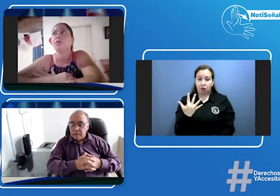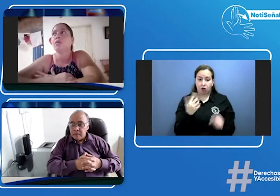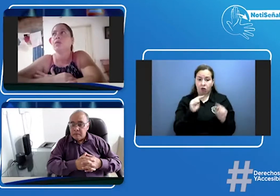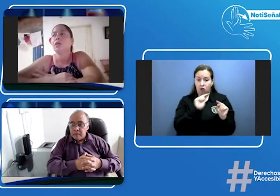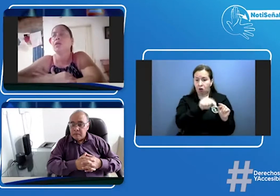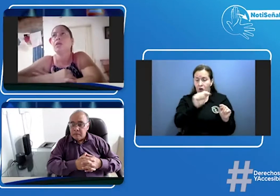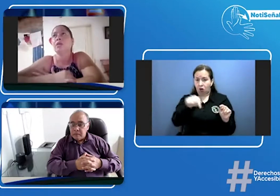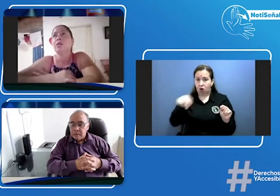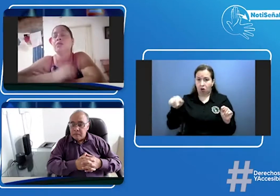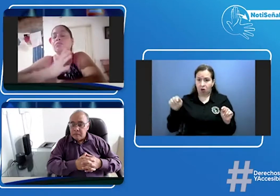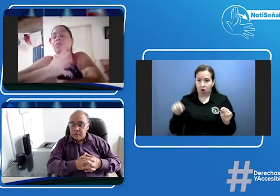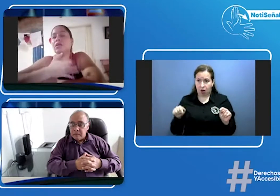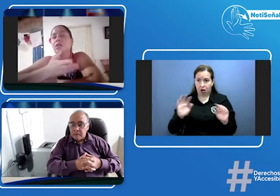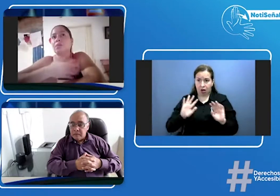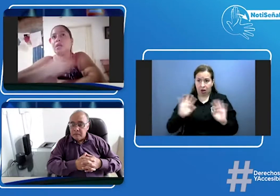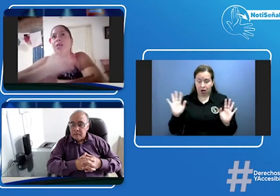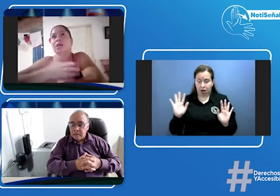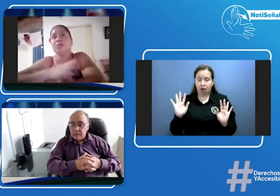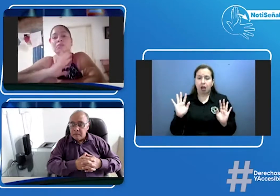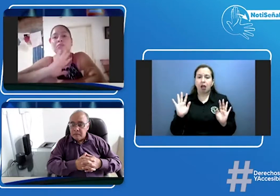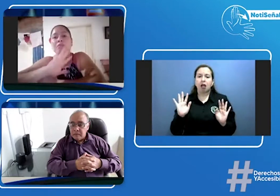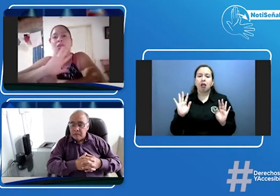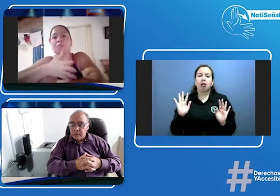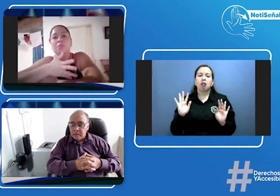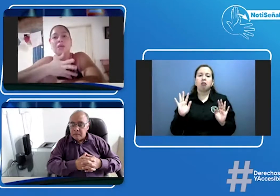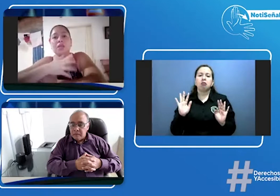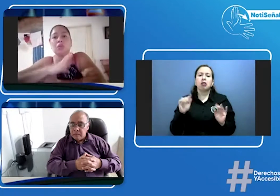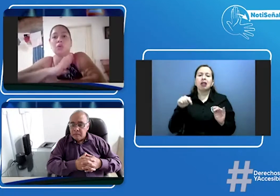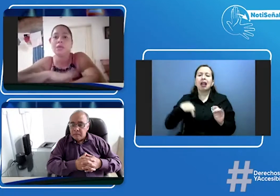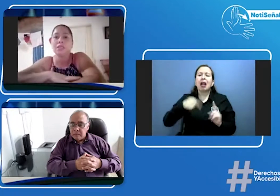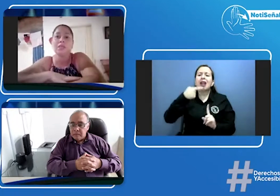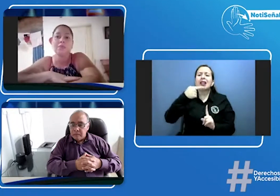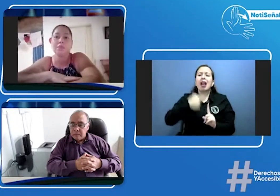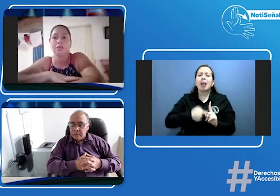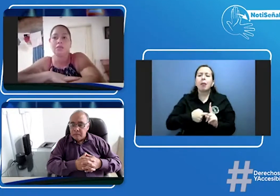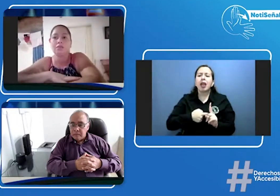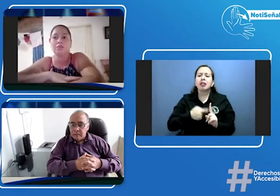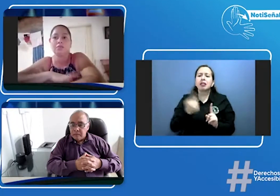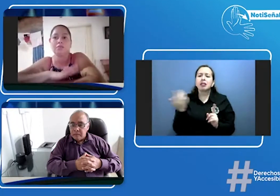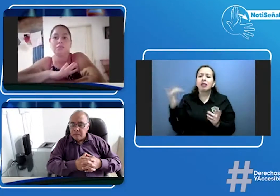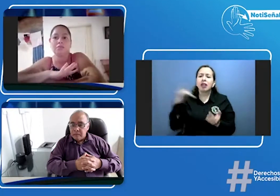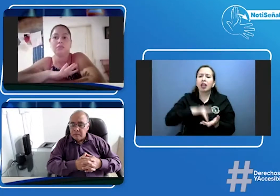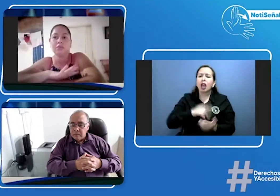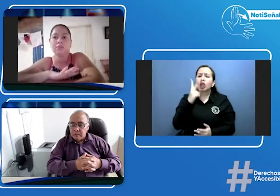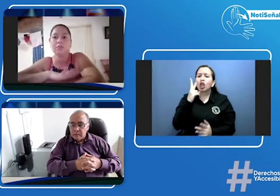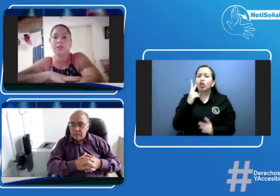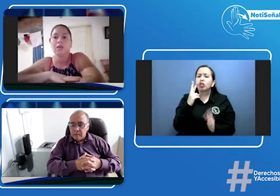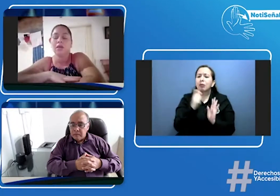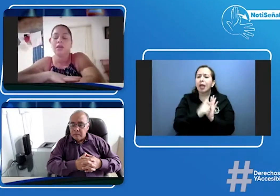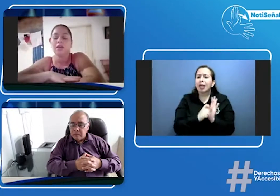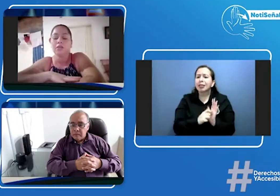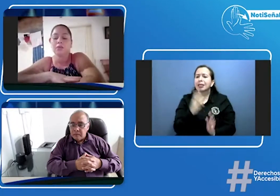y venían en el mes dos veces tres veces ya esto